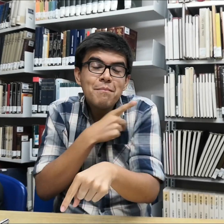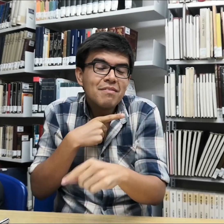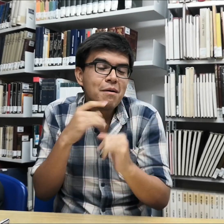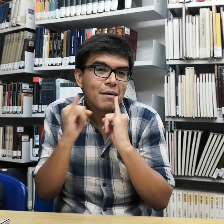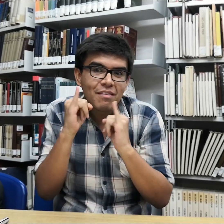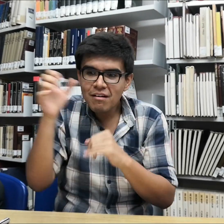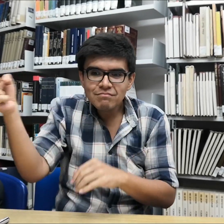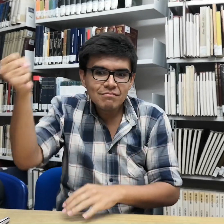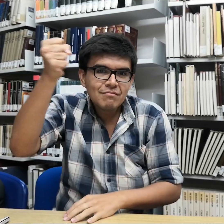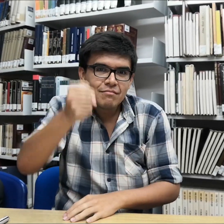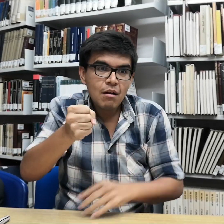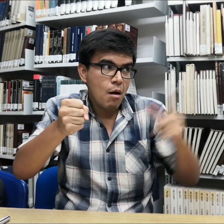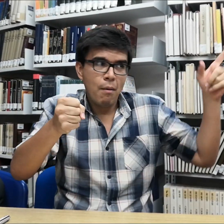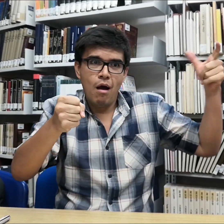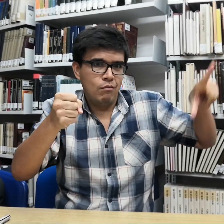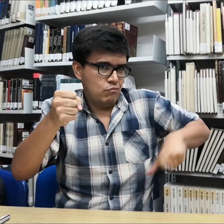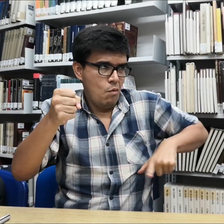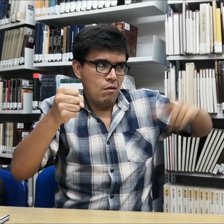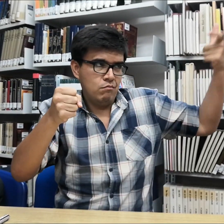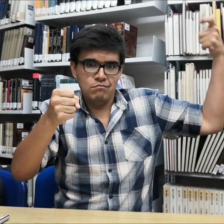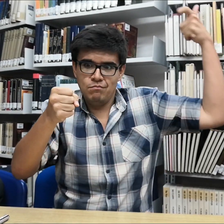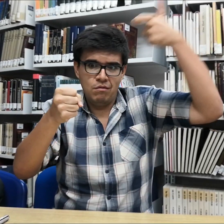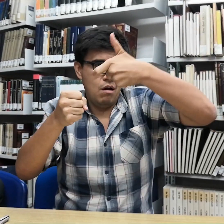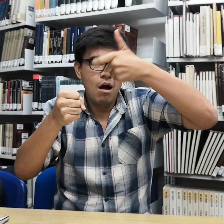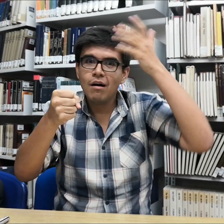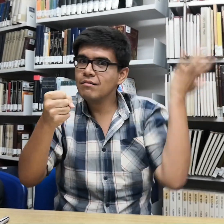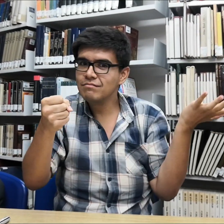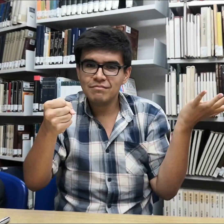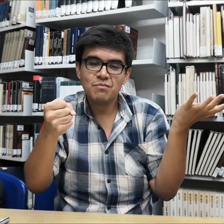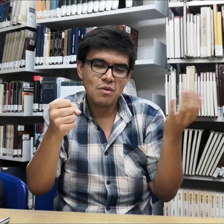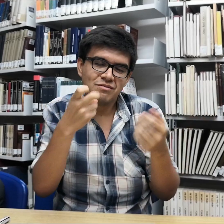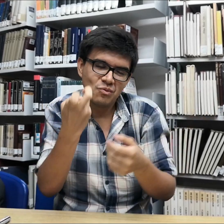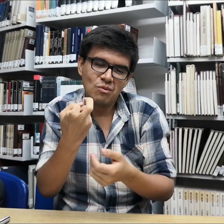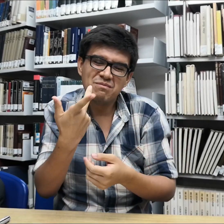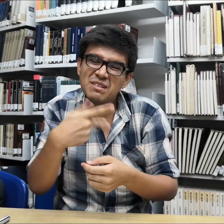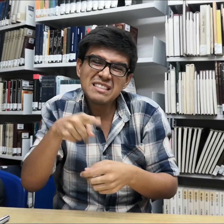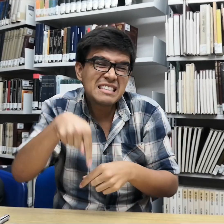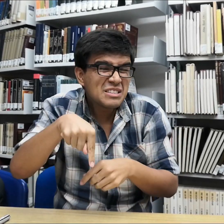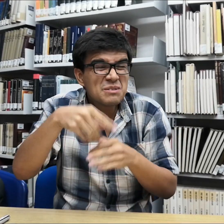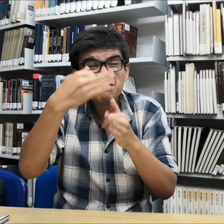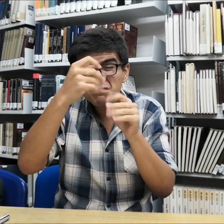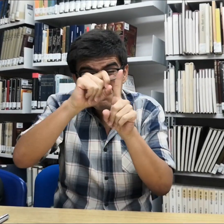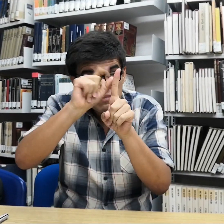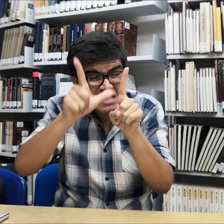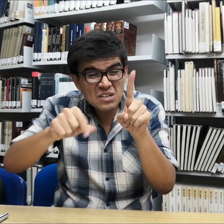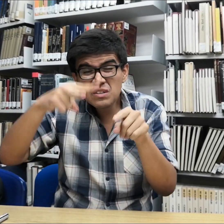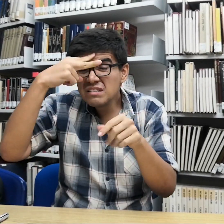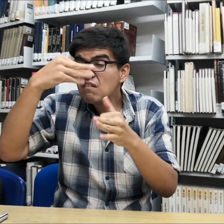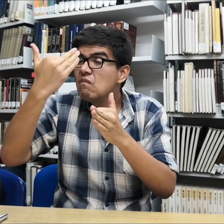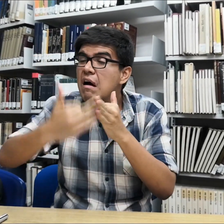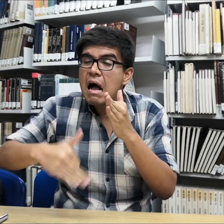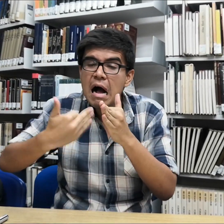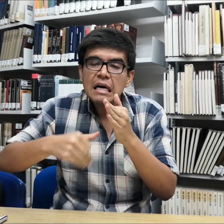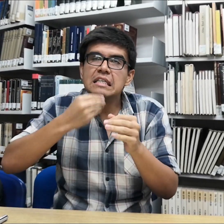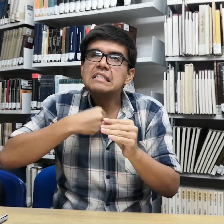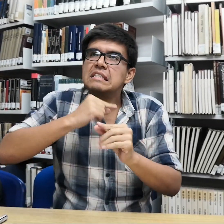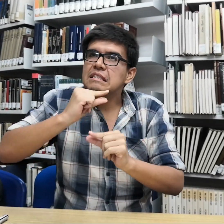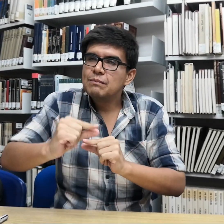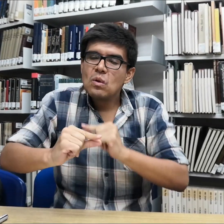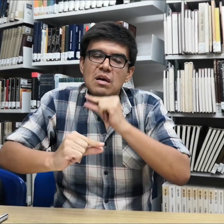se haga y que obviamente se pague al intérprete. En México falta